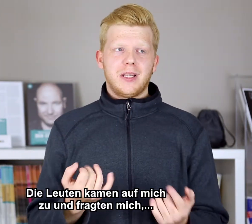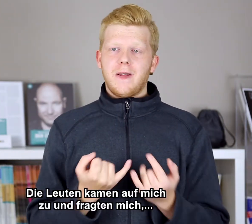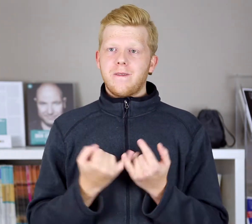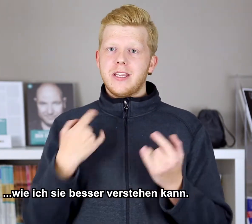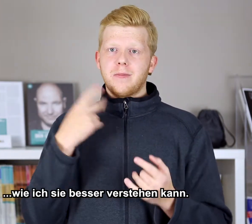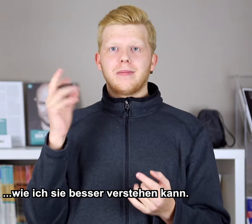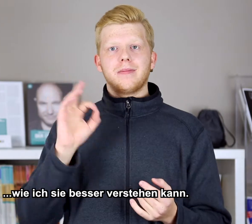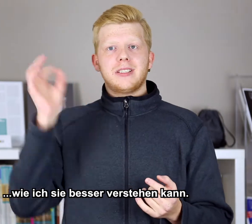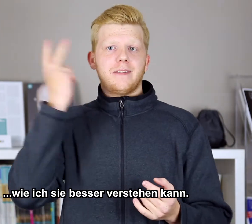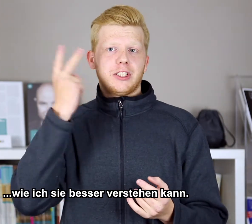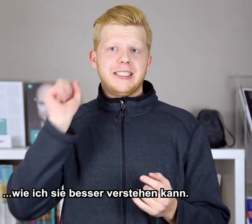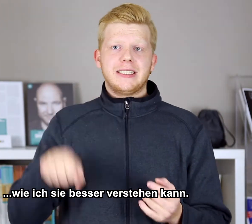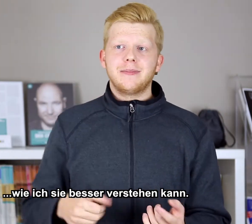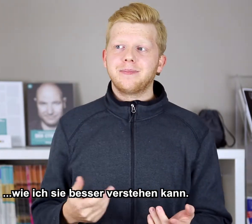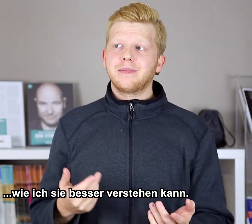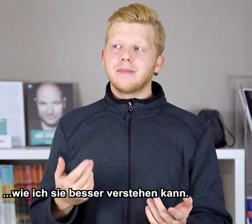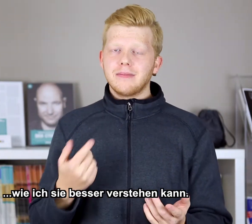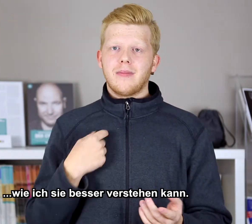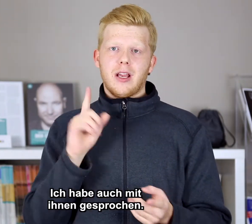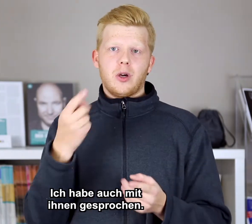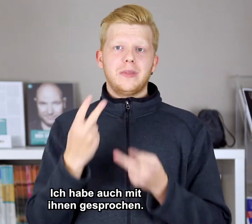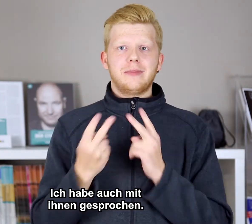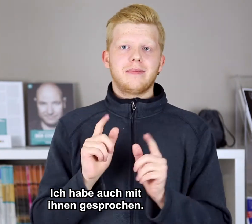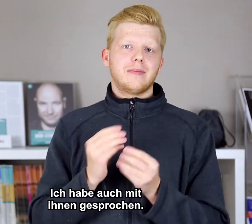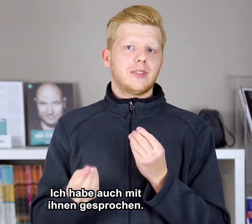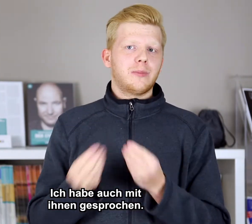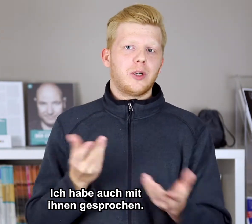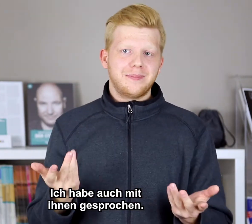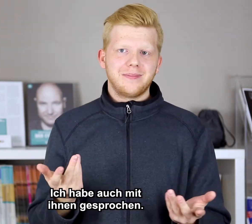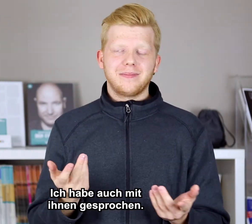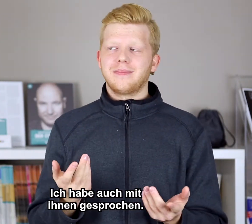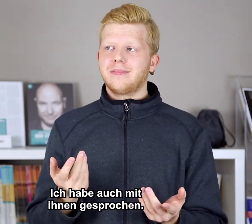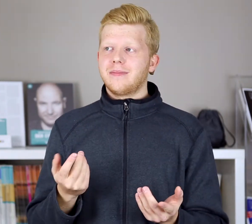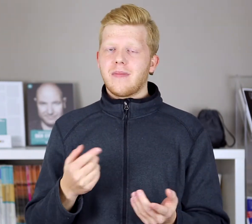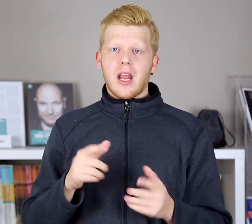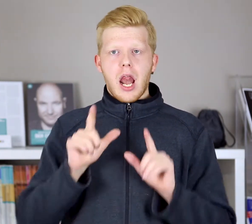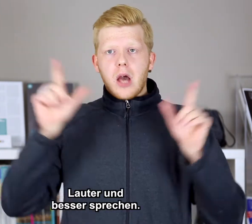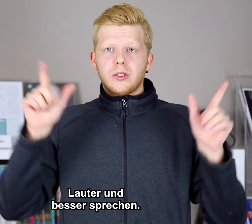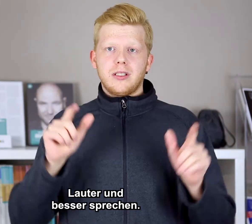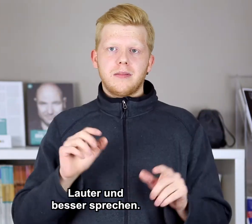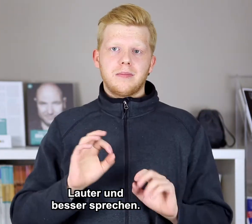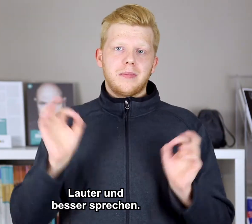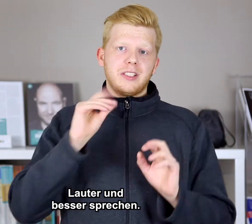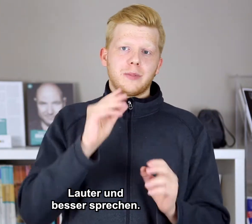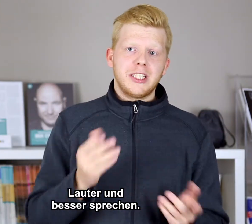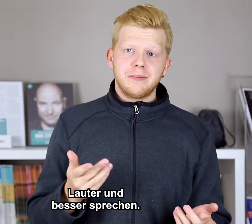wie ich besser verstehen kann. Aber auch mit dem Gespräch. Lauter, besser sprechen.